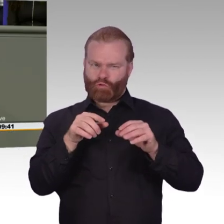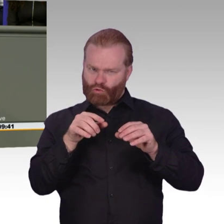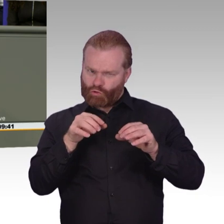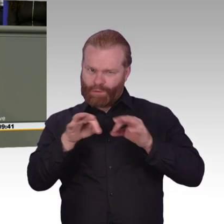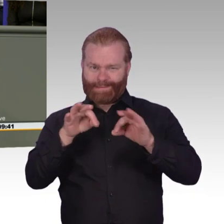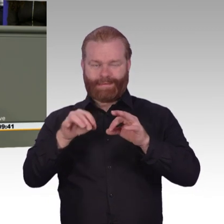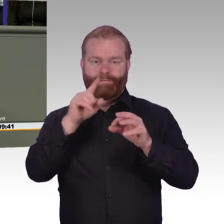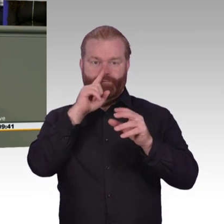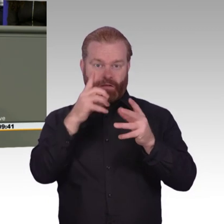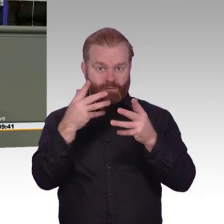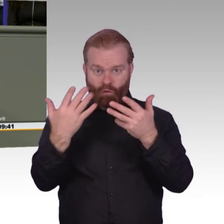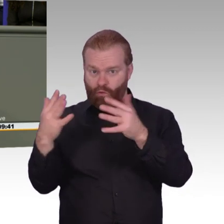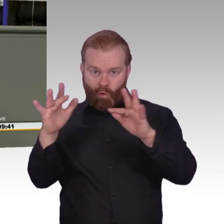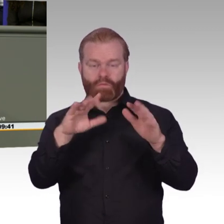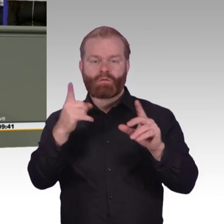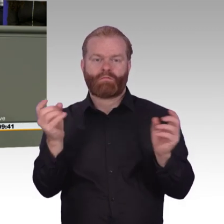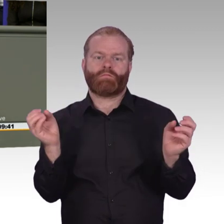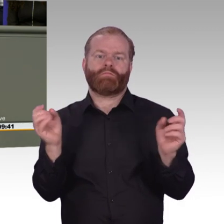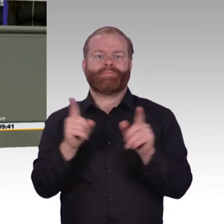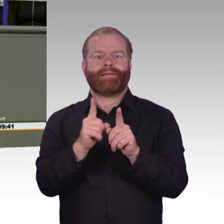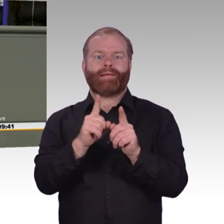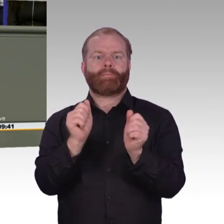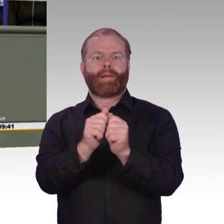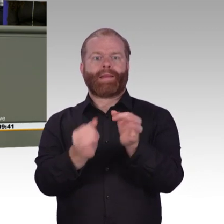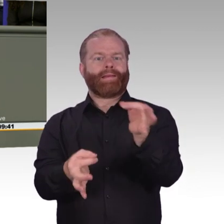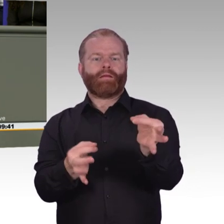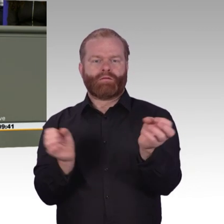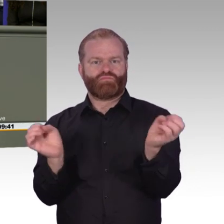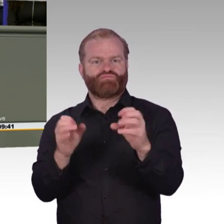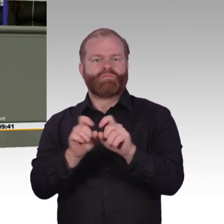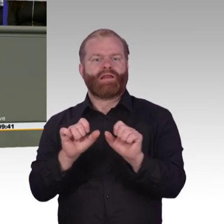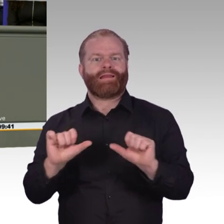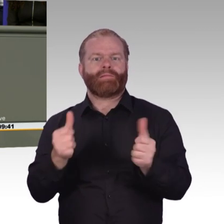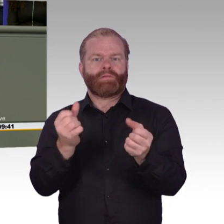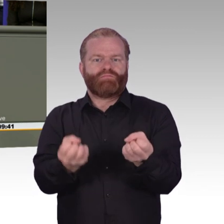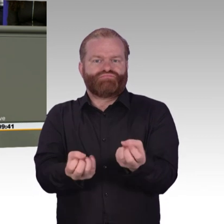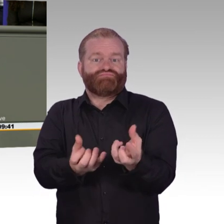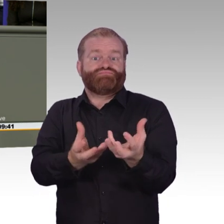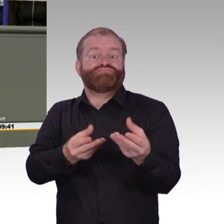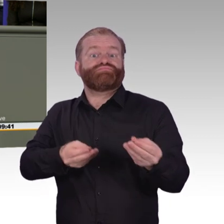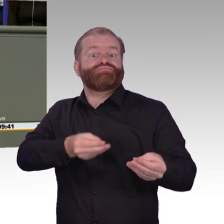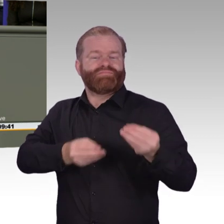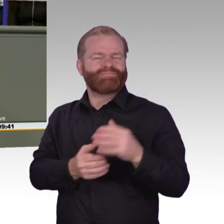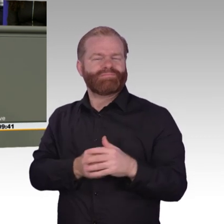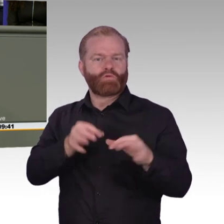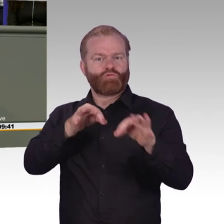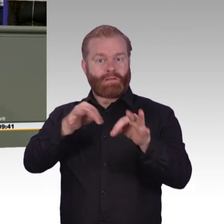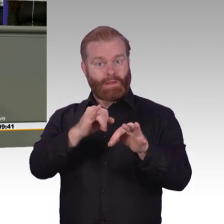stehen bleiben. Die Frage ist doch, wie wollen wir in zehn Jahren leben, in 15 Jahren leben, wie wollen wir in 20 Jahren